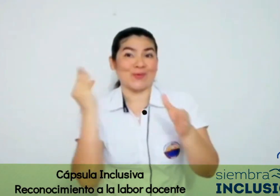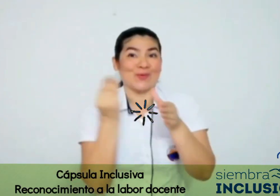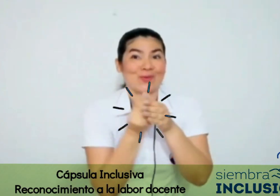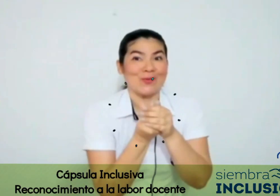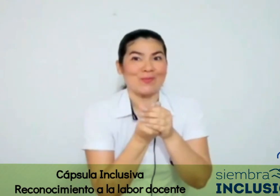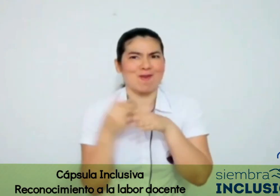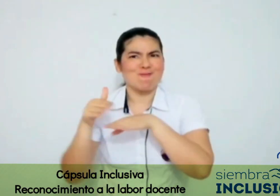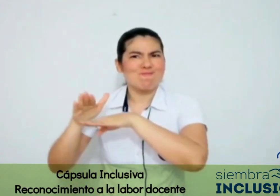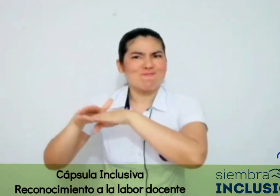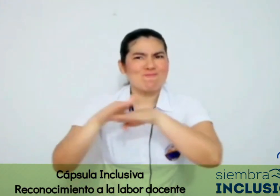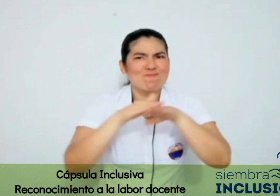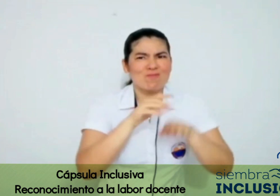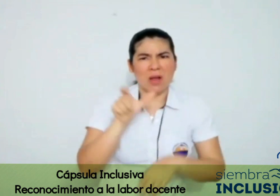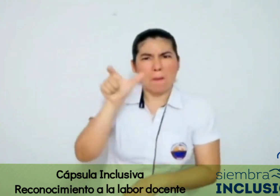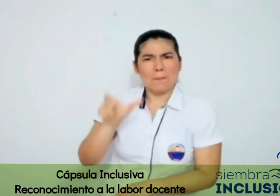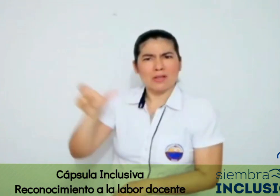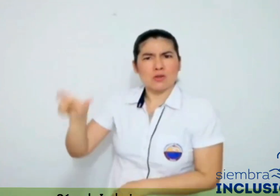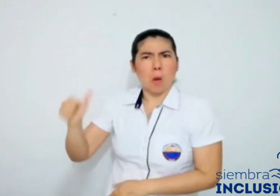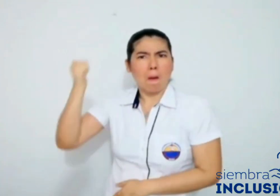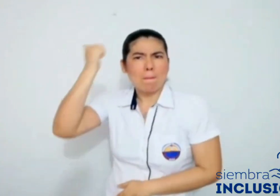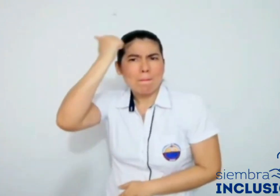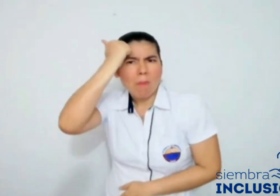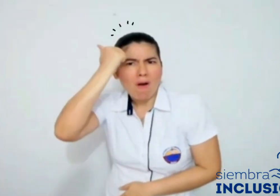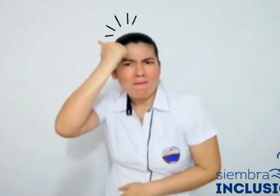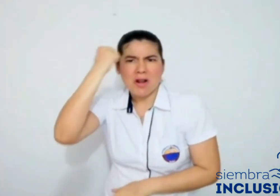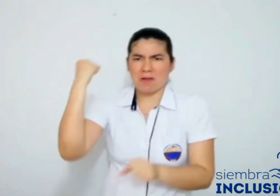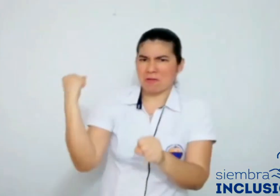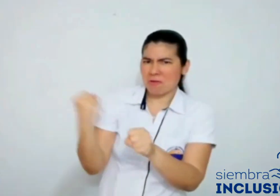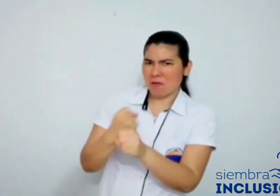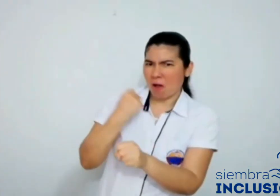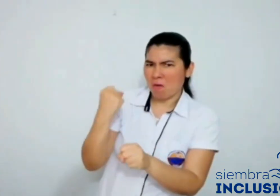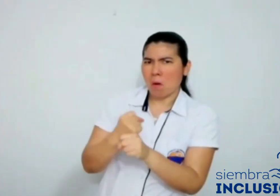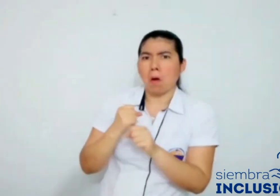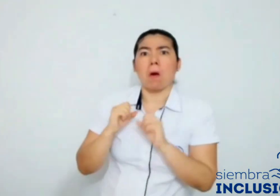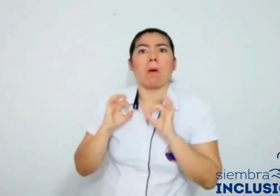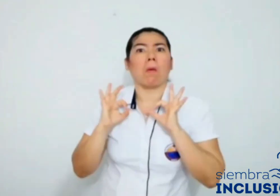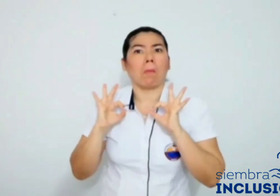Cápsula Inclusiva Reconocimiento a la labor docente